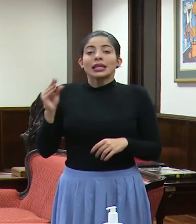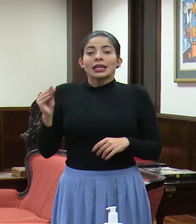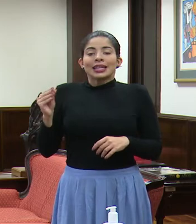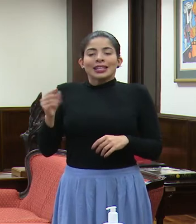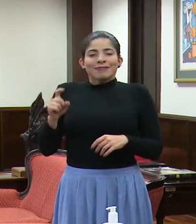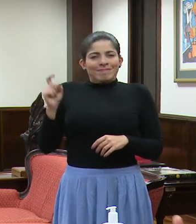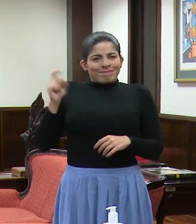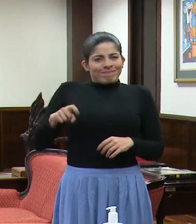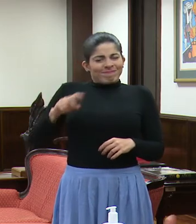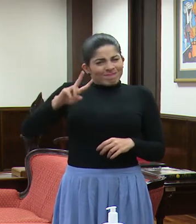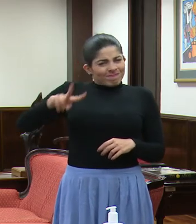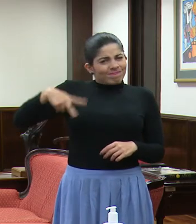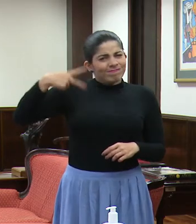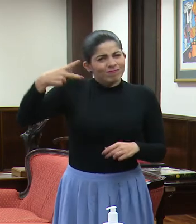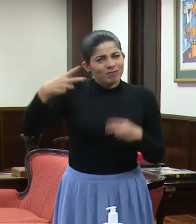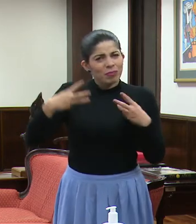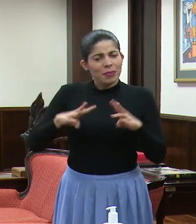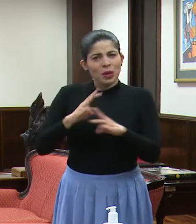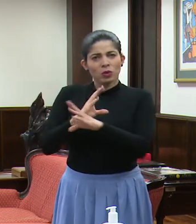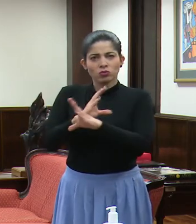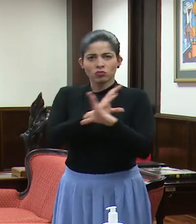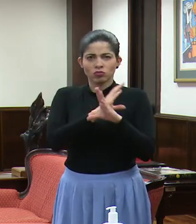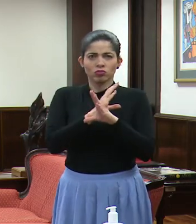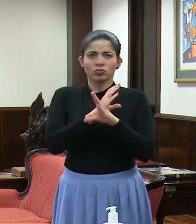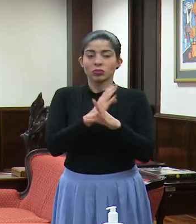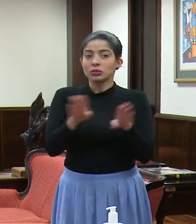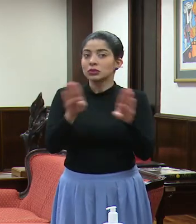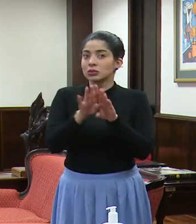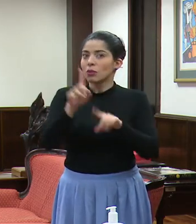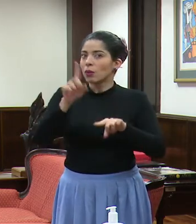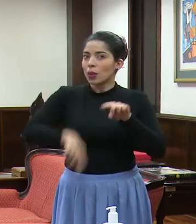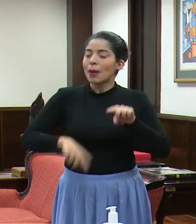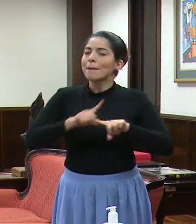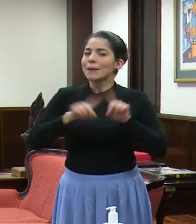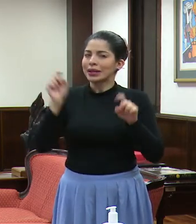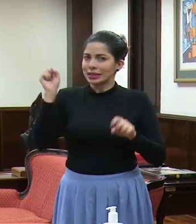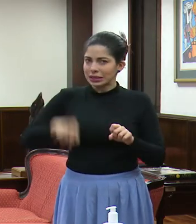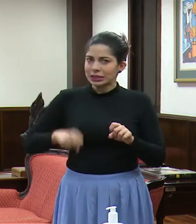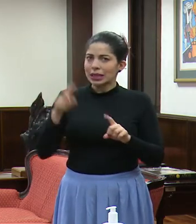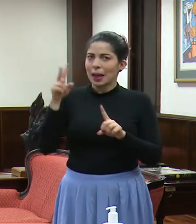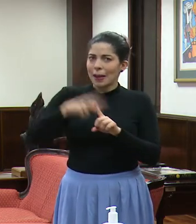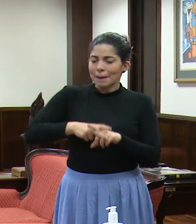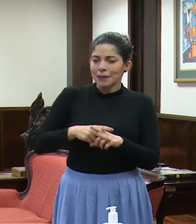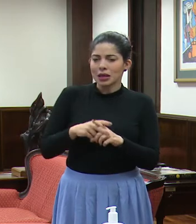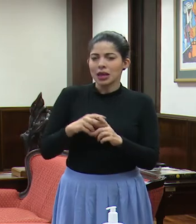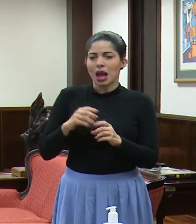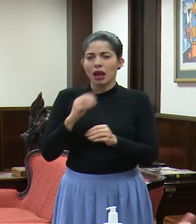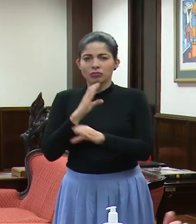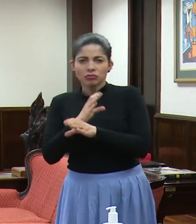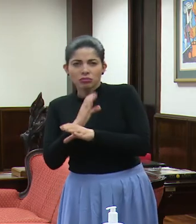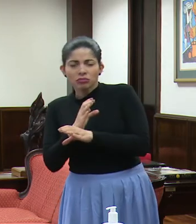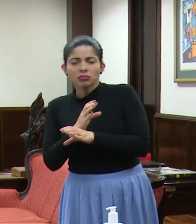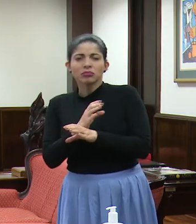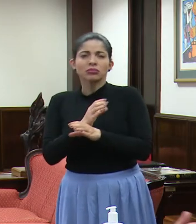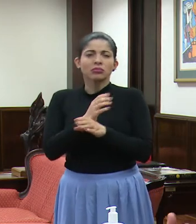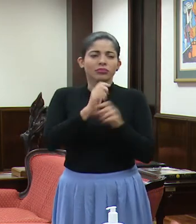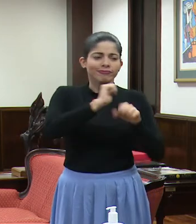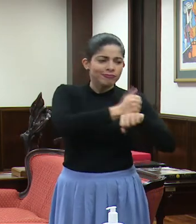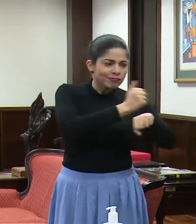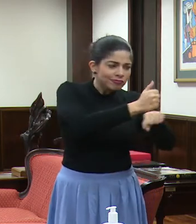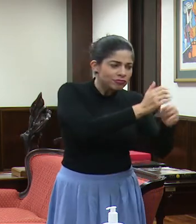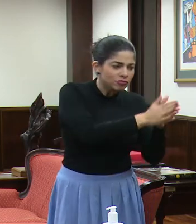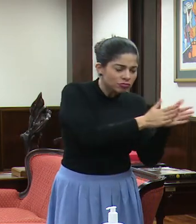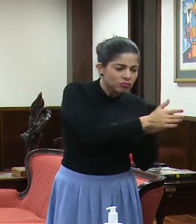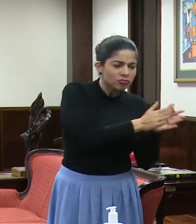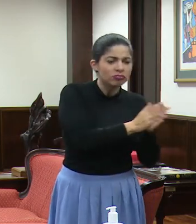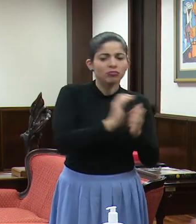Hay que extremar las medidas en ese sentido. No las vamos a cerrar, pero sí hay que tomar todas las medidas de precaución. Que tengan lavabos, que tengan